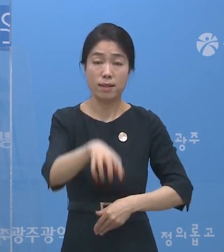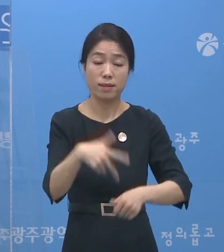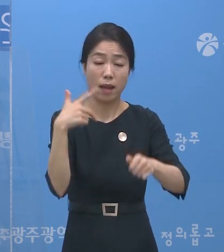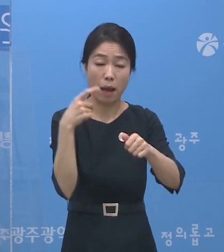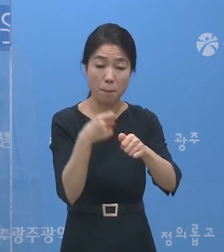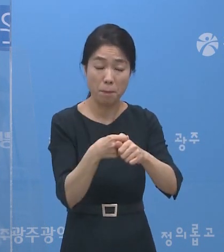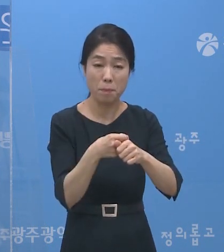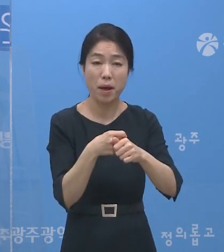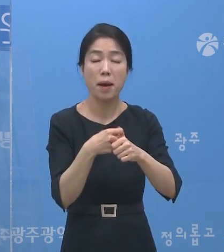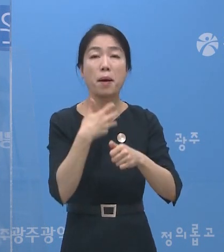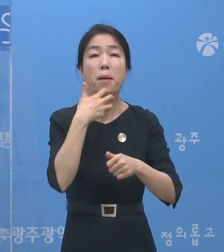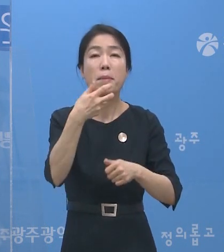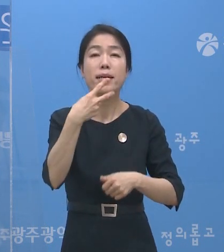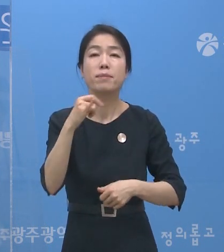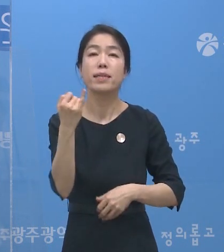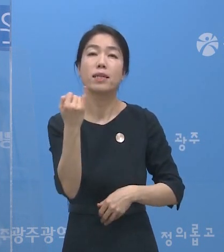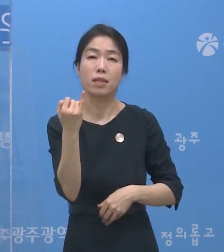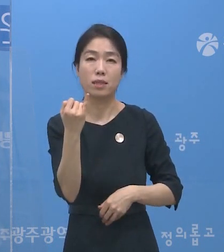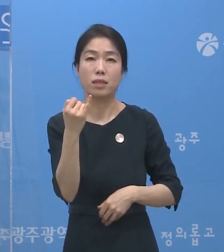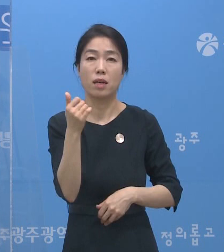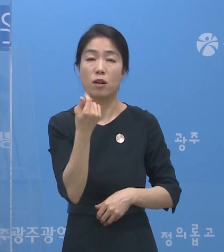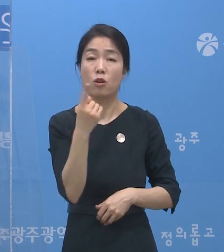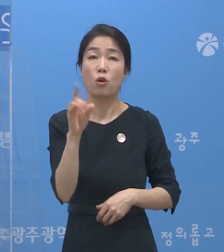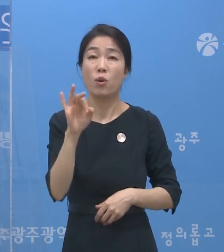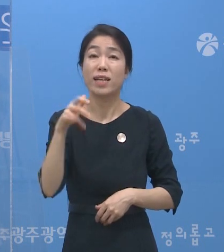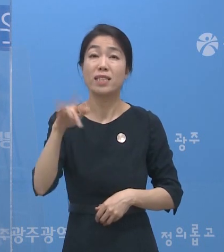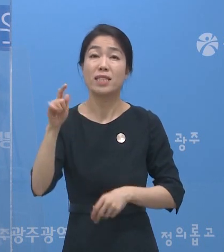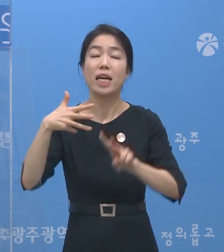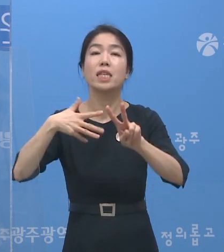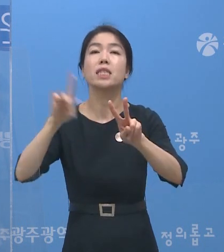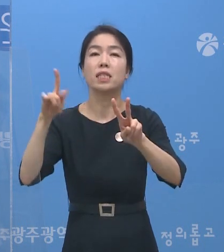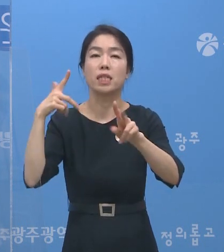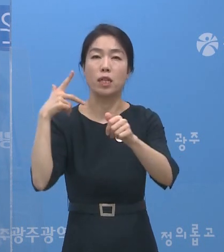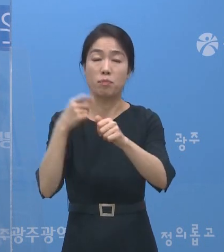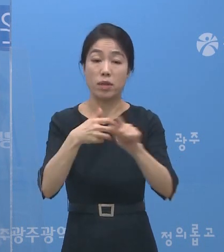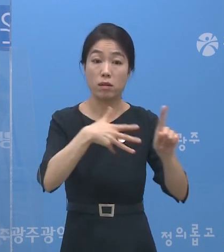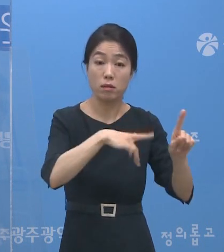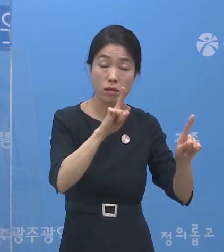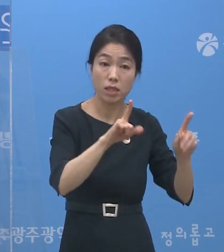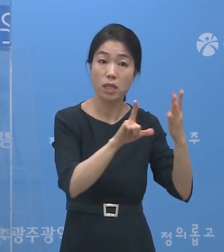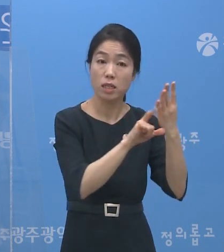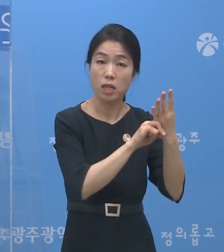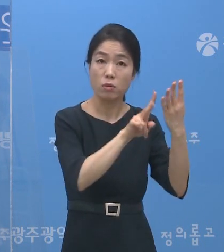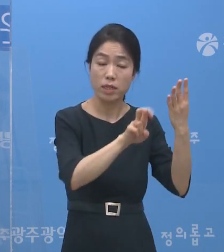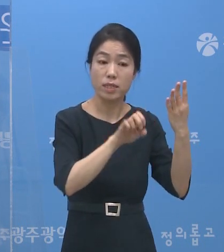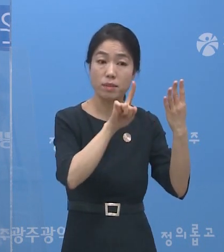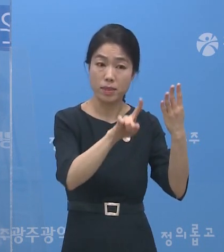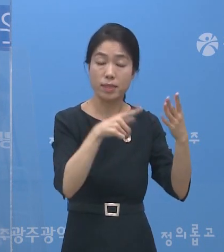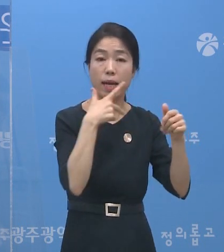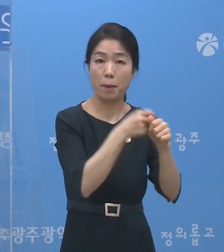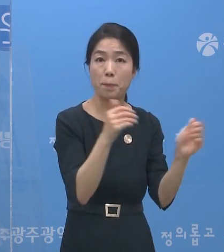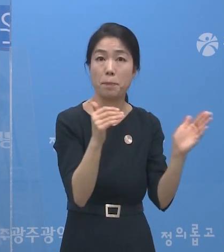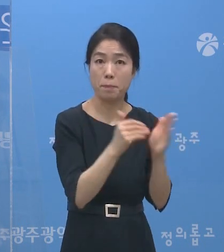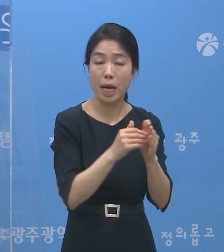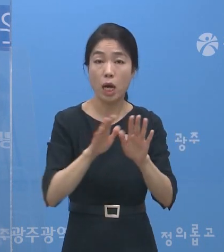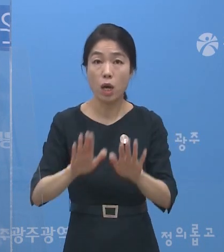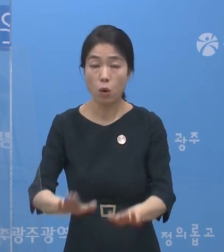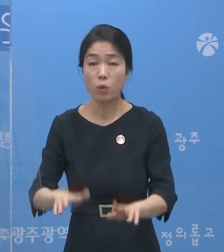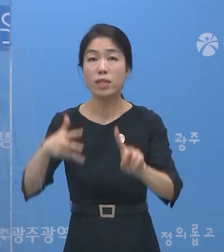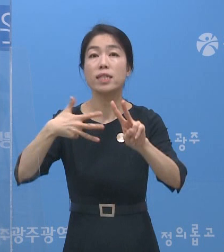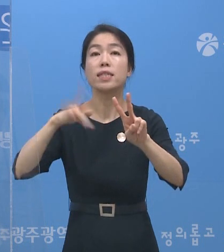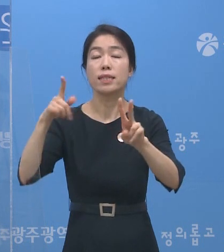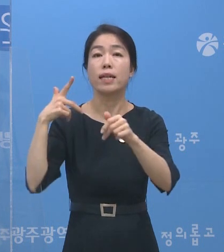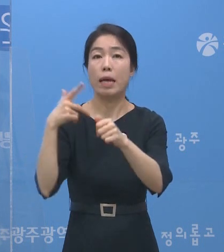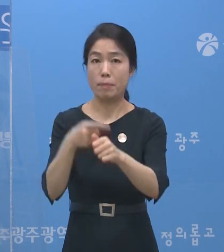80대 여성입니다. 화이자 2차 접종을 했었습니다. 1차 접종은 4월 21일에 실시했고 오늘 2차